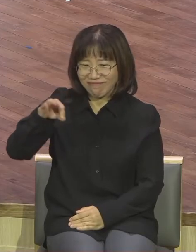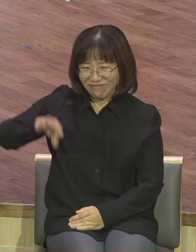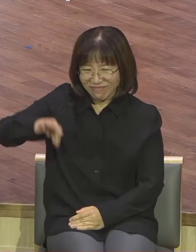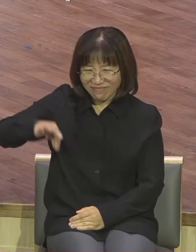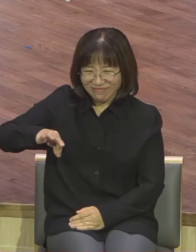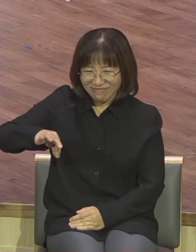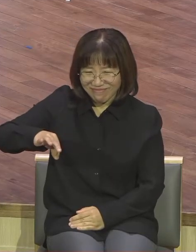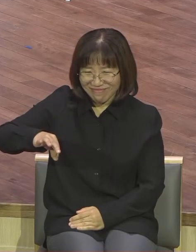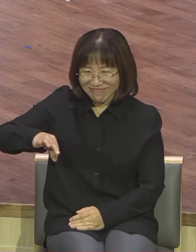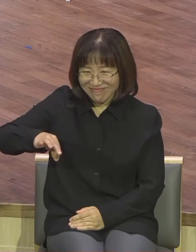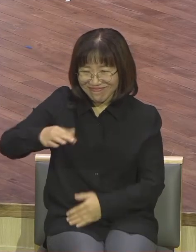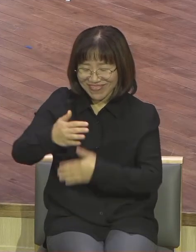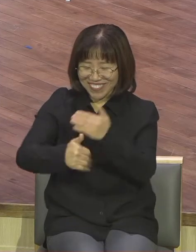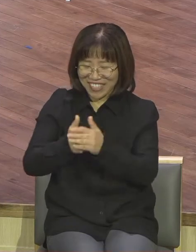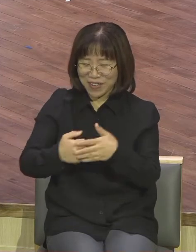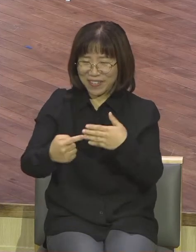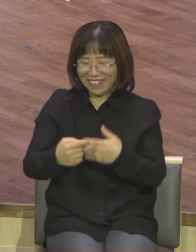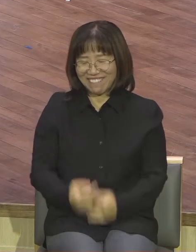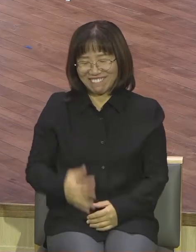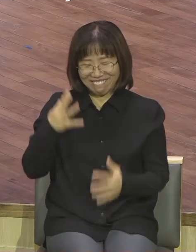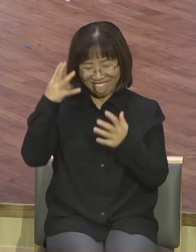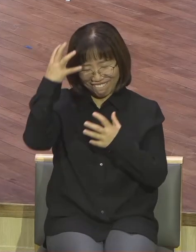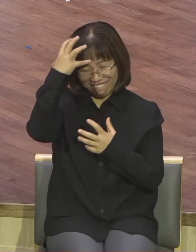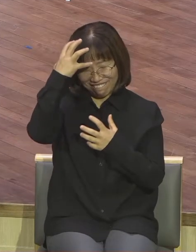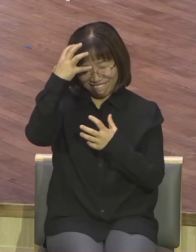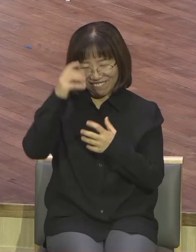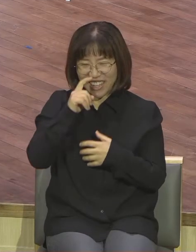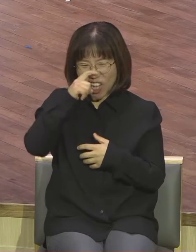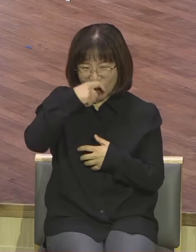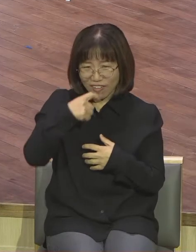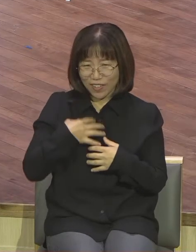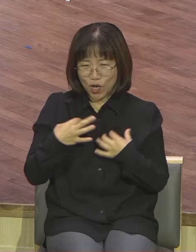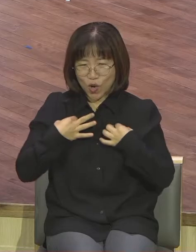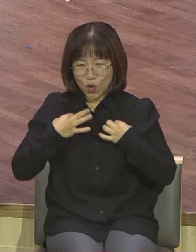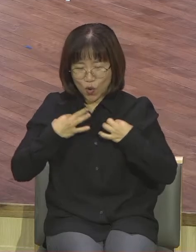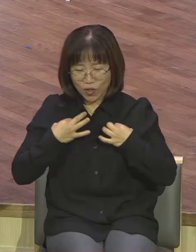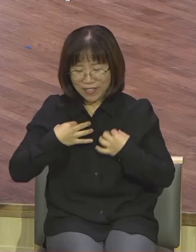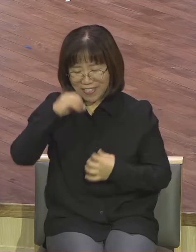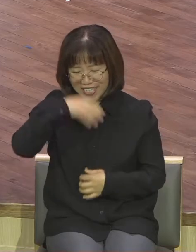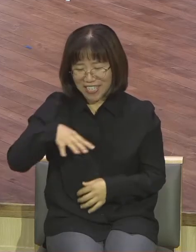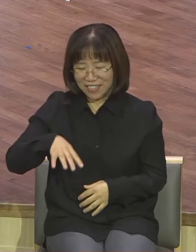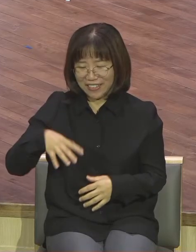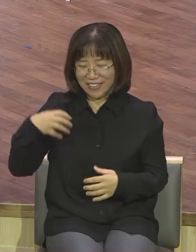하나님은 중심 본다 머리도 안 감아 옷도 막 안 볼까나 막 주세요 입어